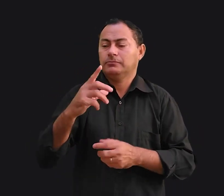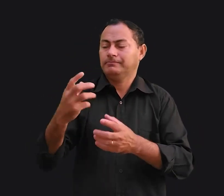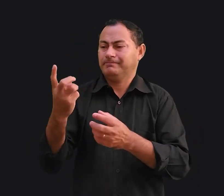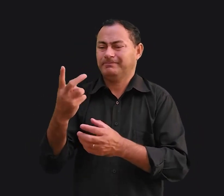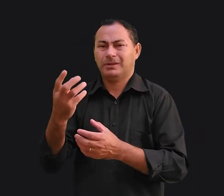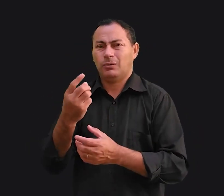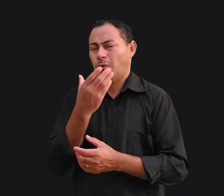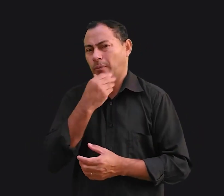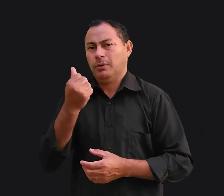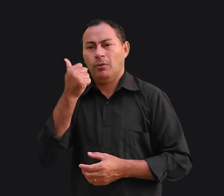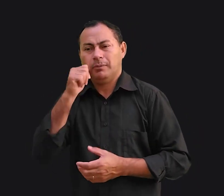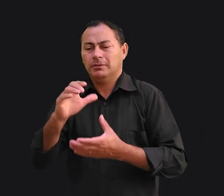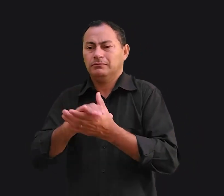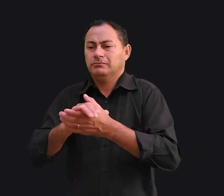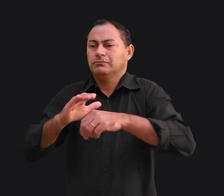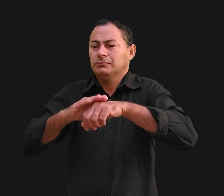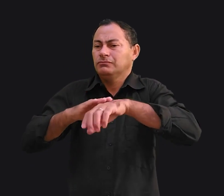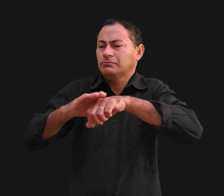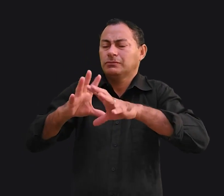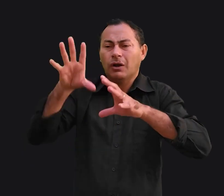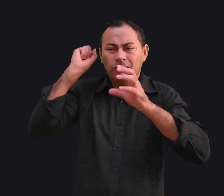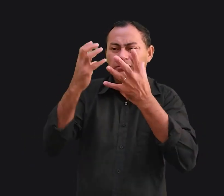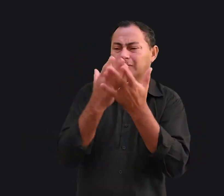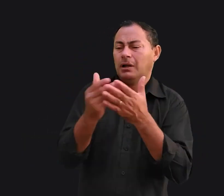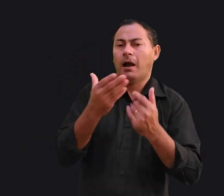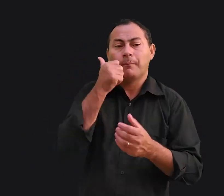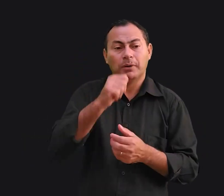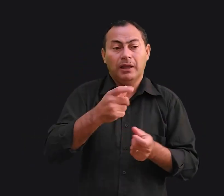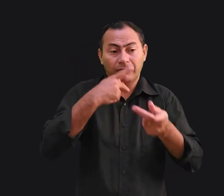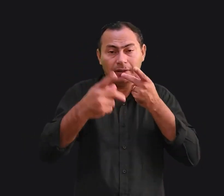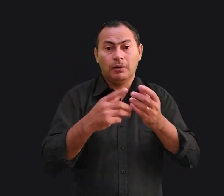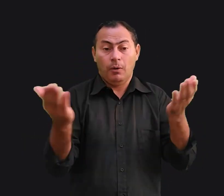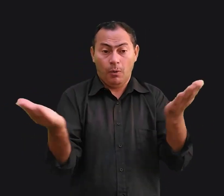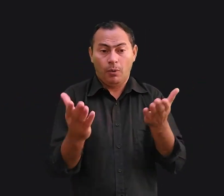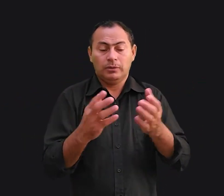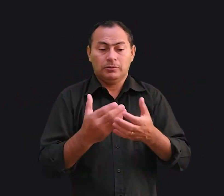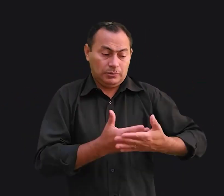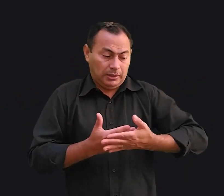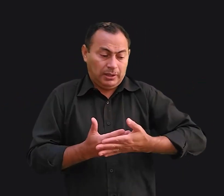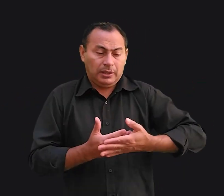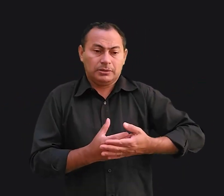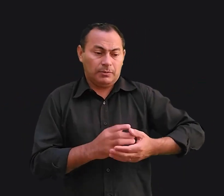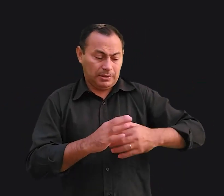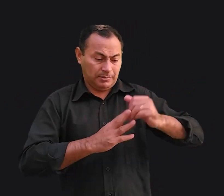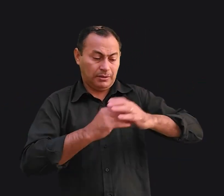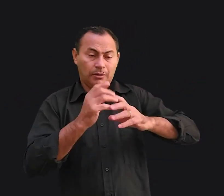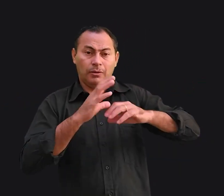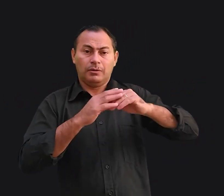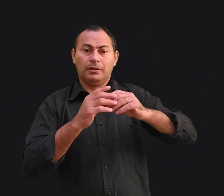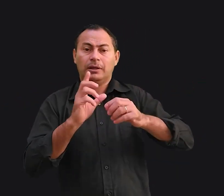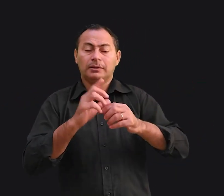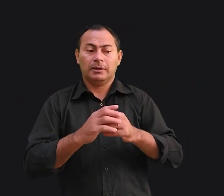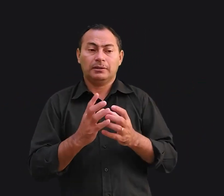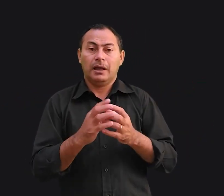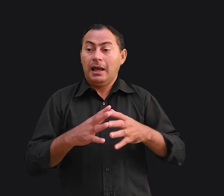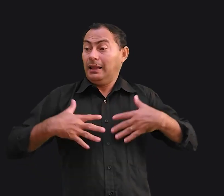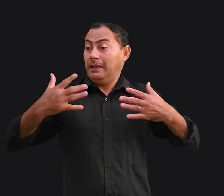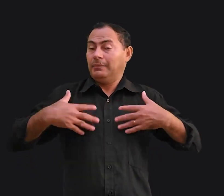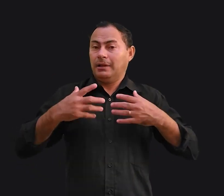parceiros não as ouviam mais. A mulher dizia, Hoje o neném descobriu a mãozinha e estava muito animada com